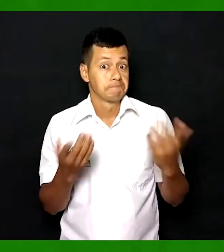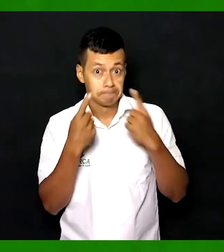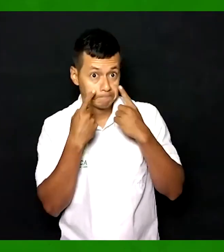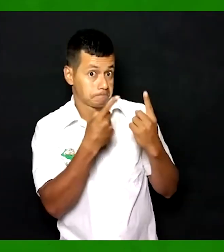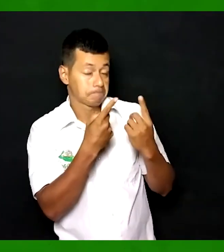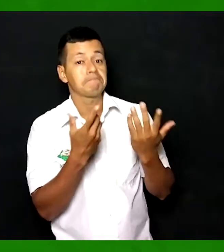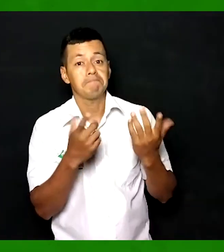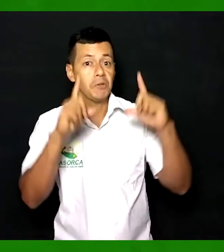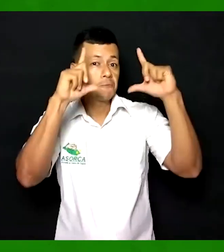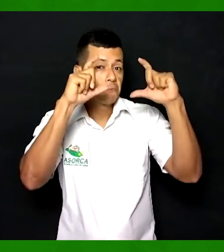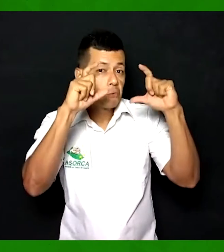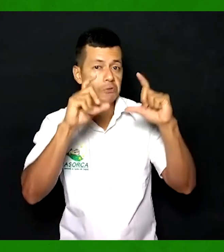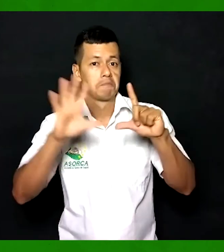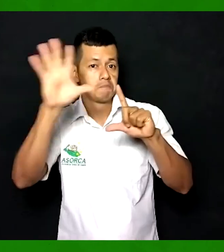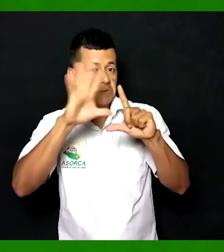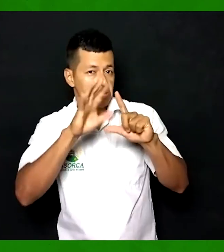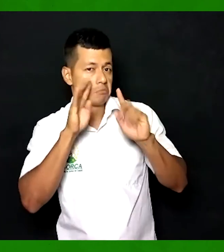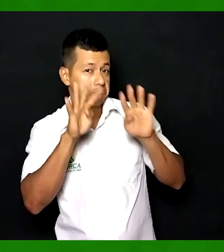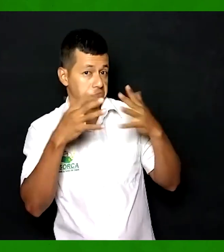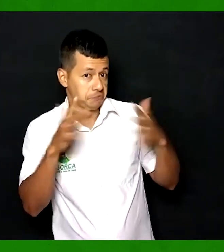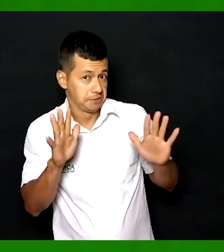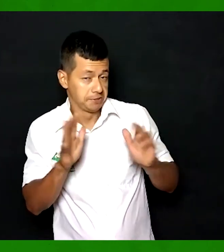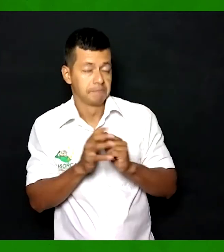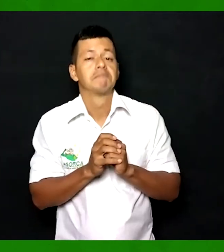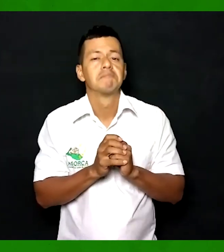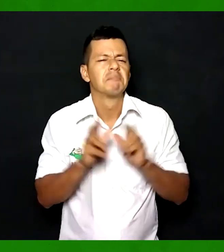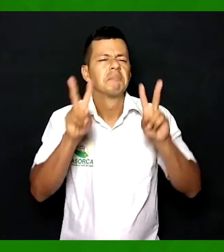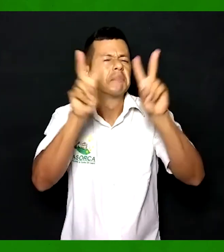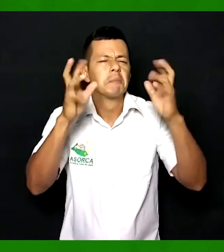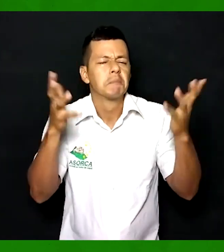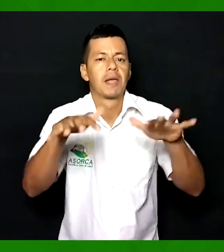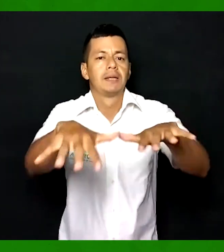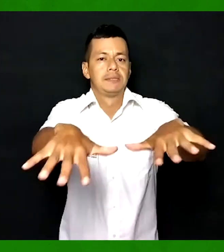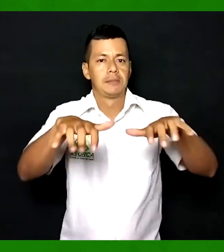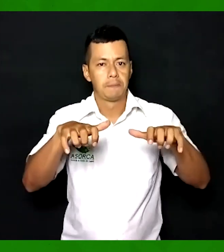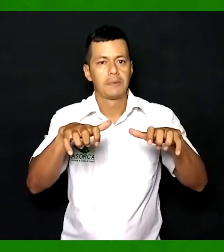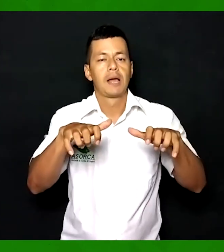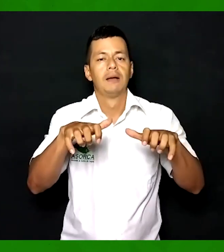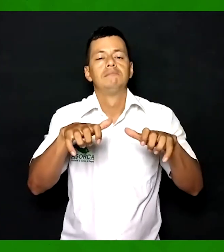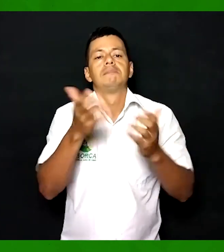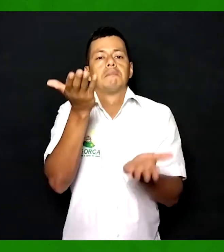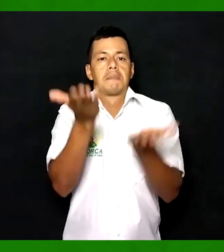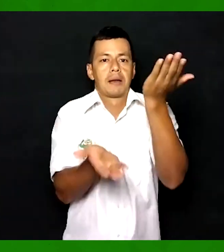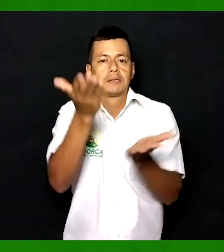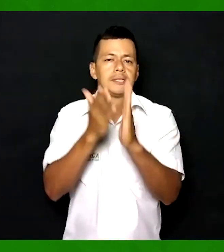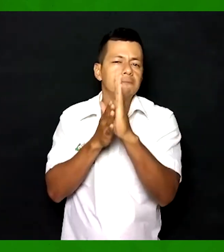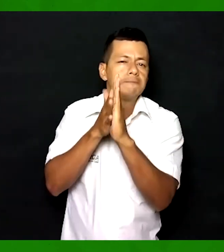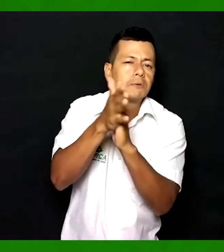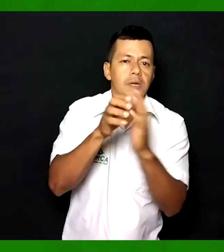Como pudieron observar en las fotos y los videos de la Asamblea Ordinaria, en donde se dio informe y balance general del